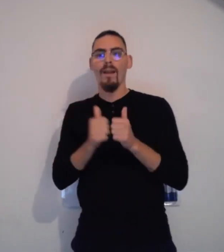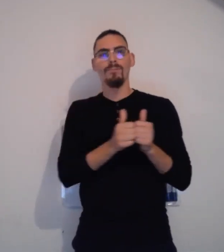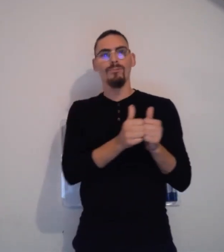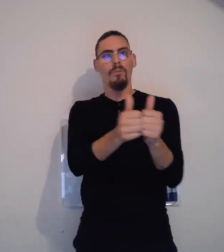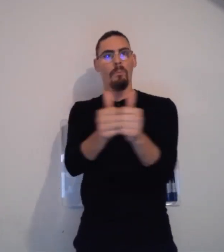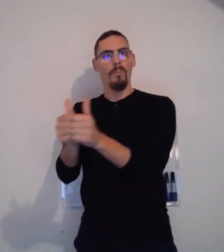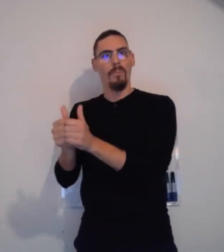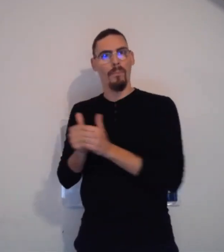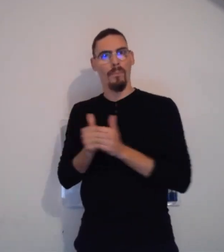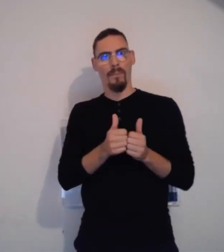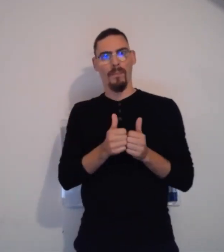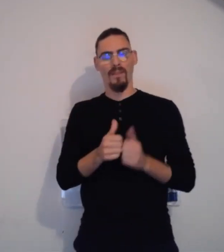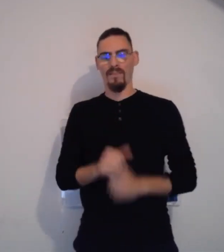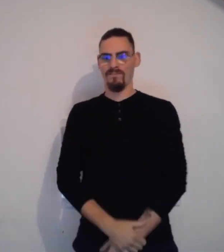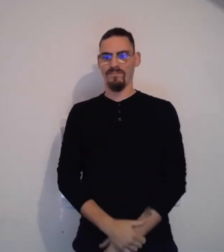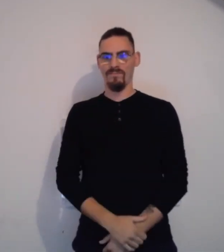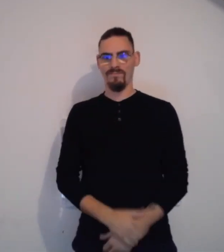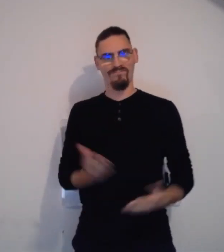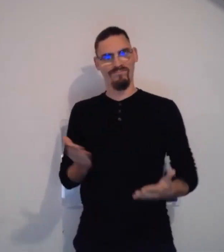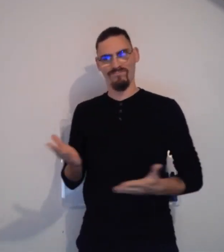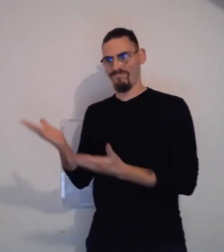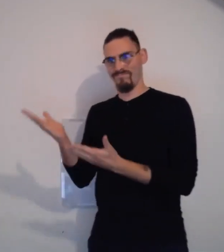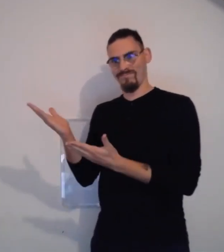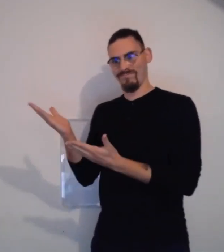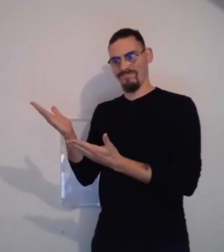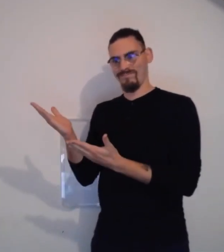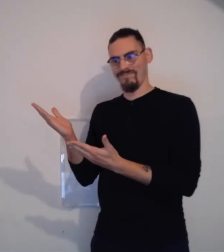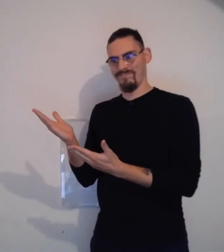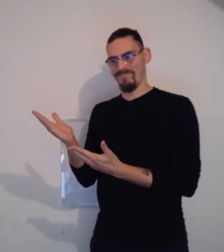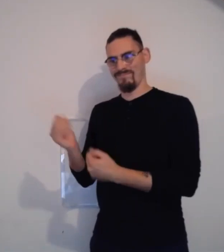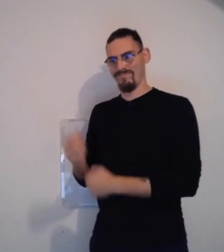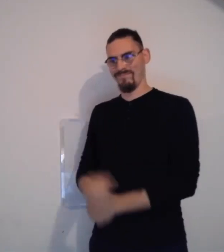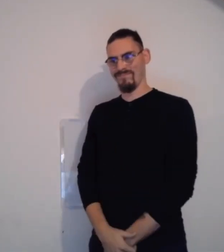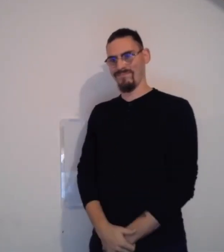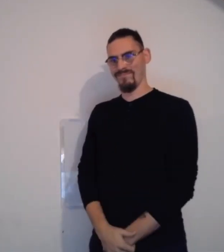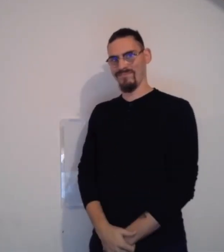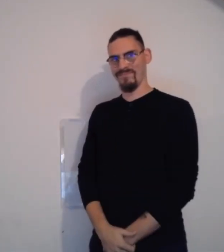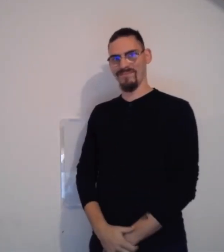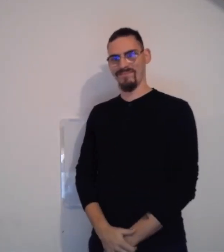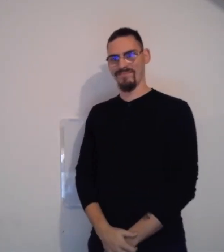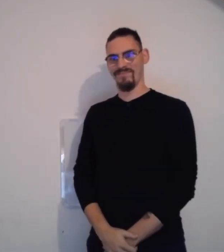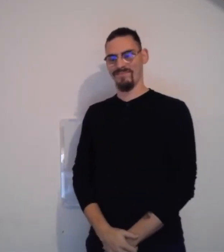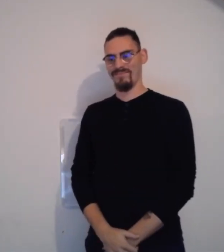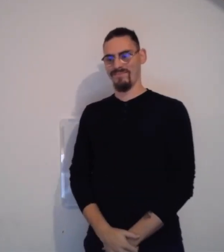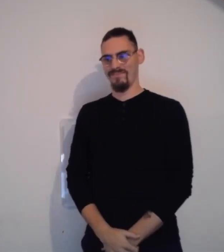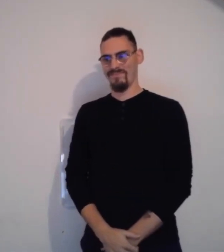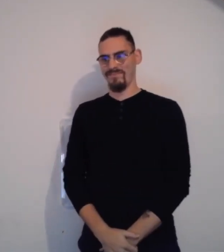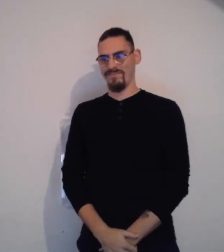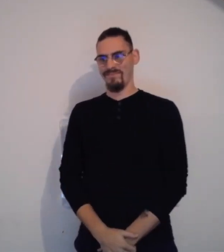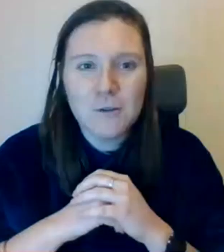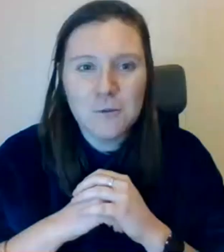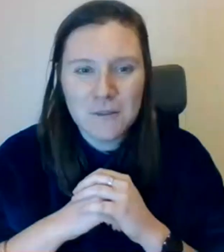me prête sa voix durant ce cours. Donc vous allez pouvoir nous suivre aujourd'hui et je vais vous la montrer tout de suite.